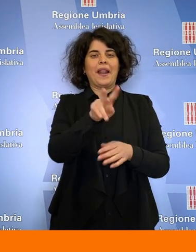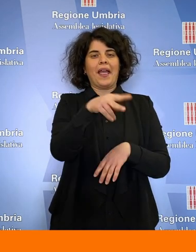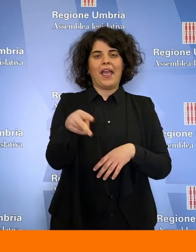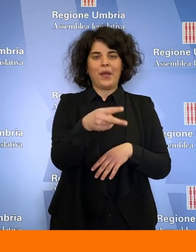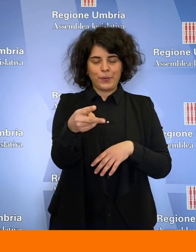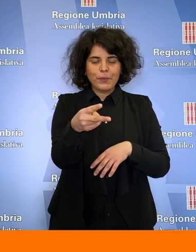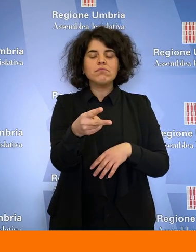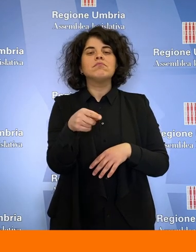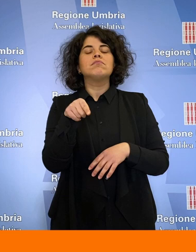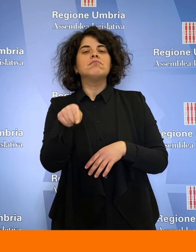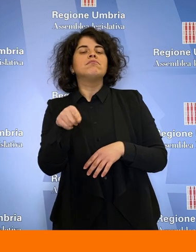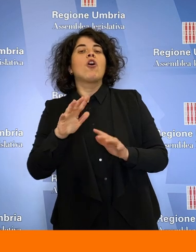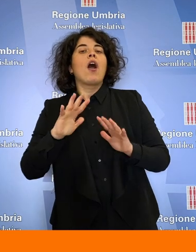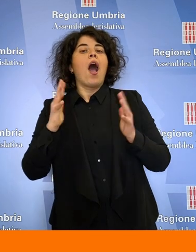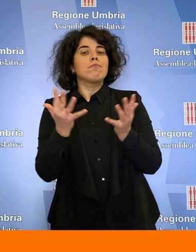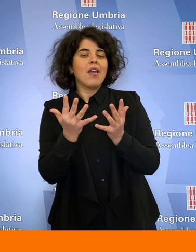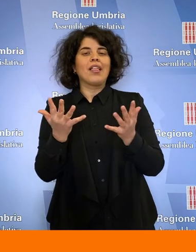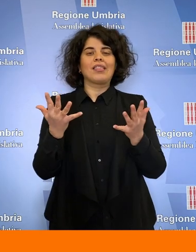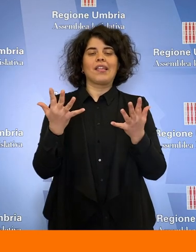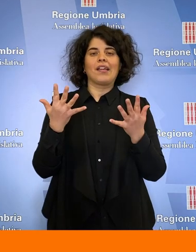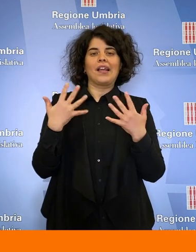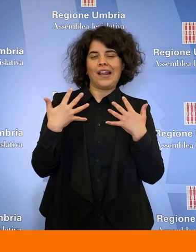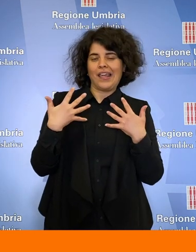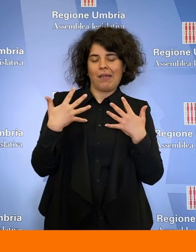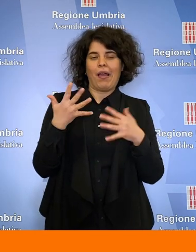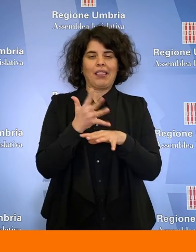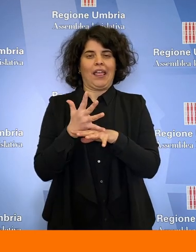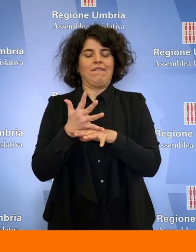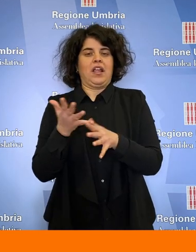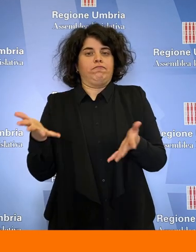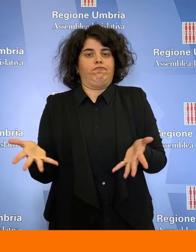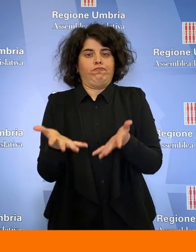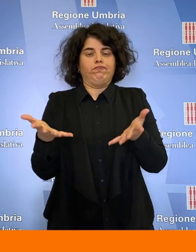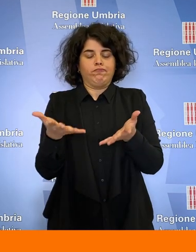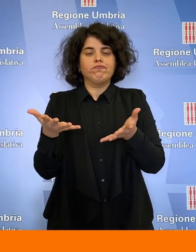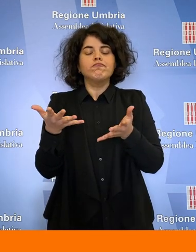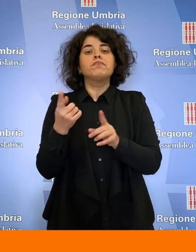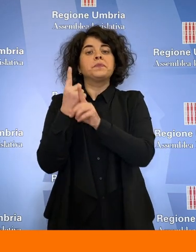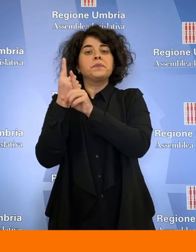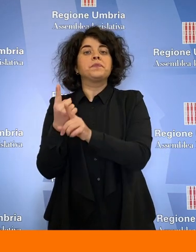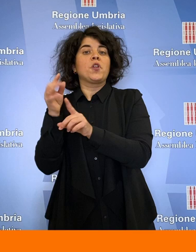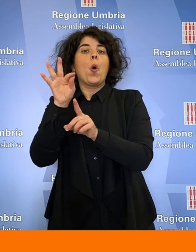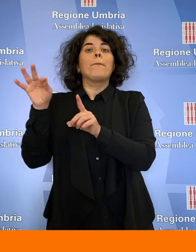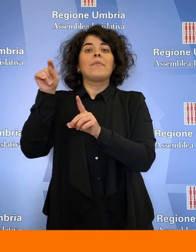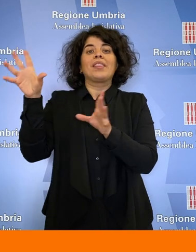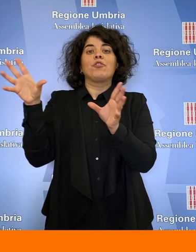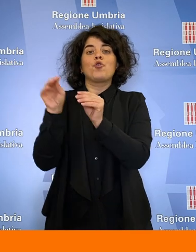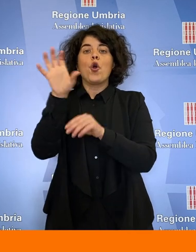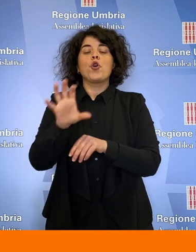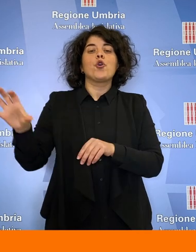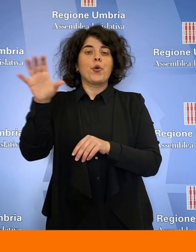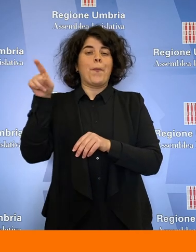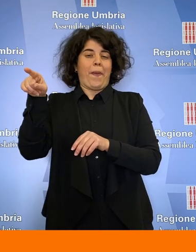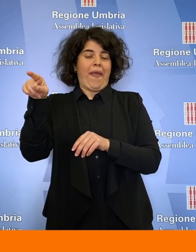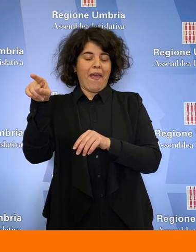rafforzare la tutela dell'ambiente e l'azione per il clima e contribuire al raggiungimento degli obiettivi in materia di ambiente e clima dell'Unione,